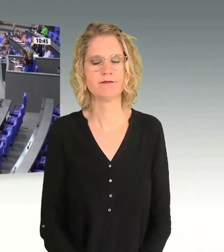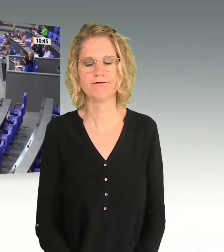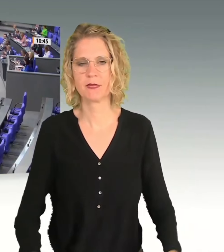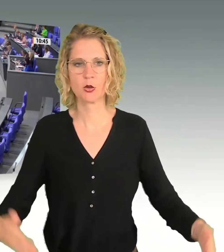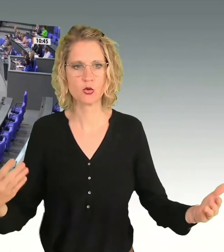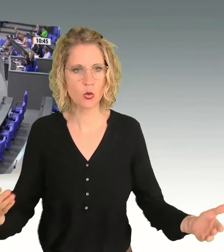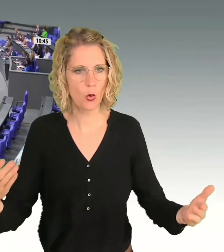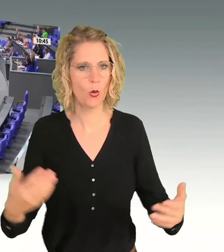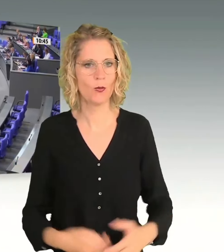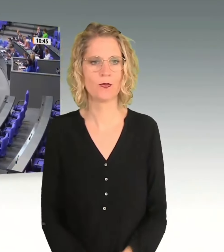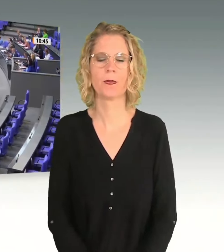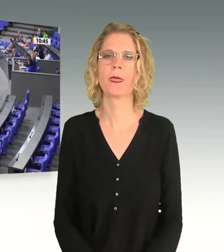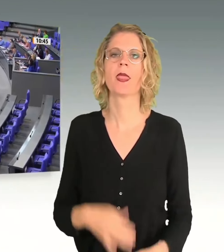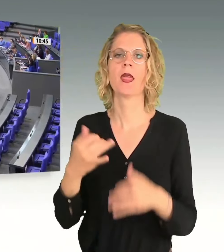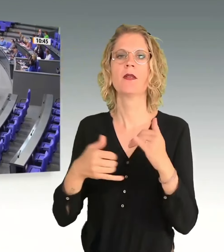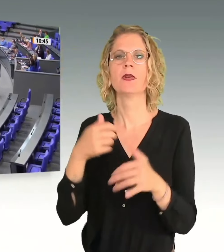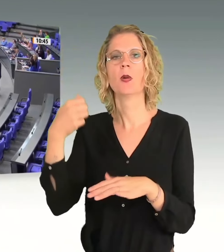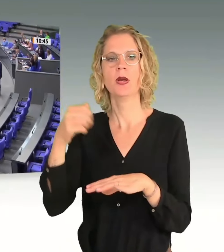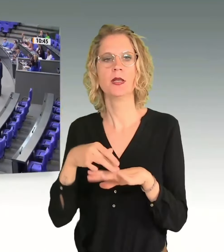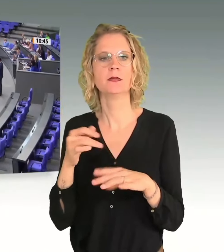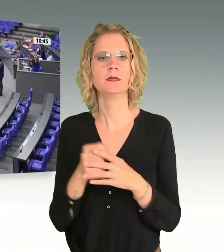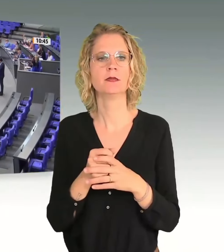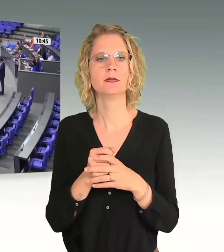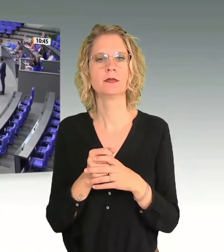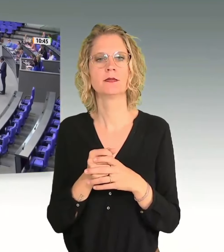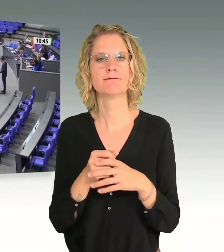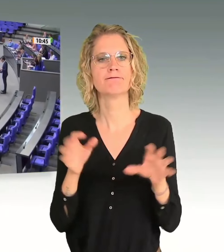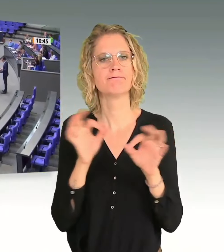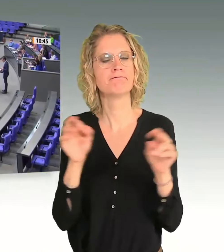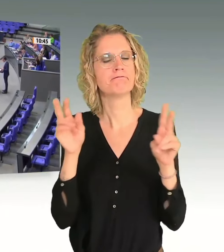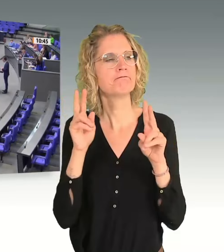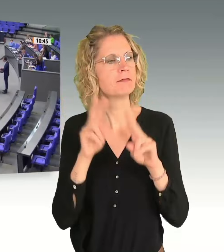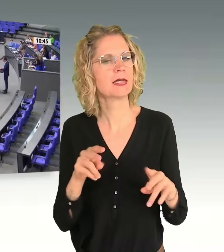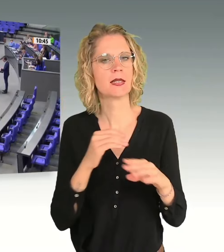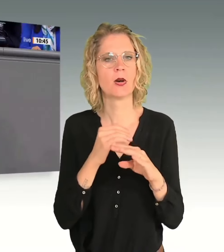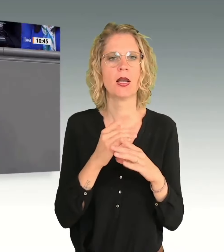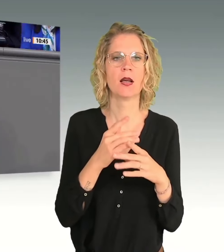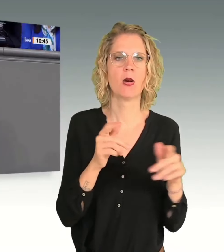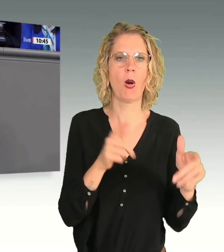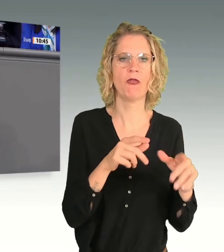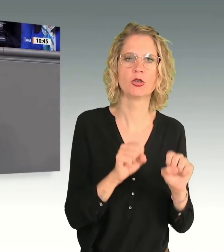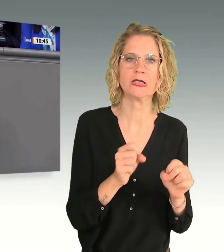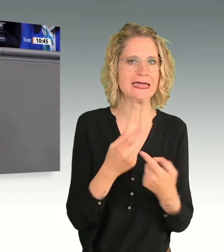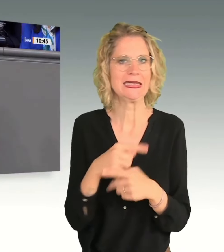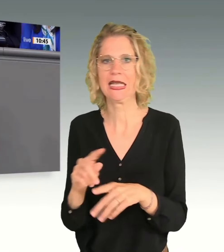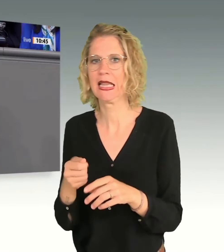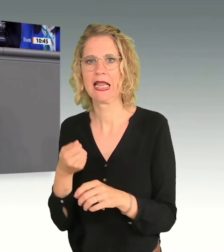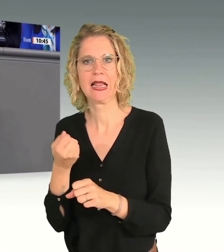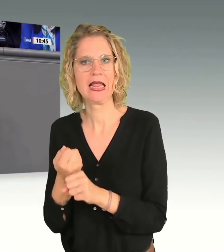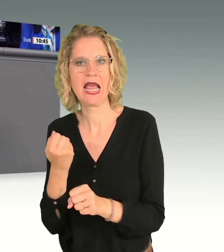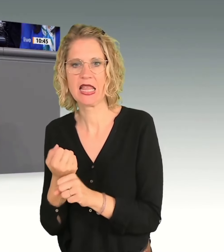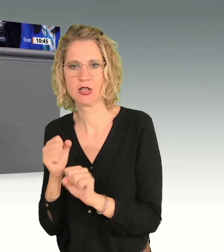Frau Präsidentin, sehr geehrte Kollegen, Opferschutz statt Täterschutz aus jedem Blickwinkel heraus eigentlich eine